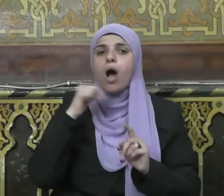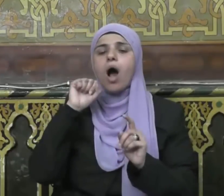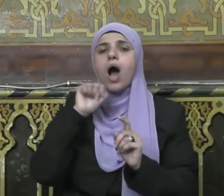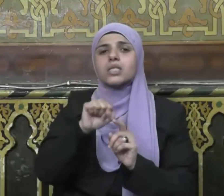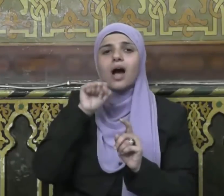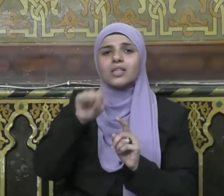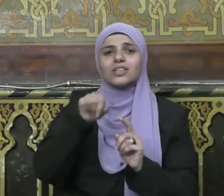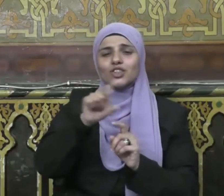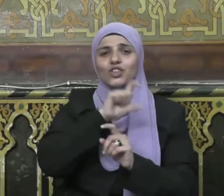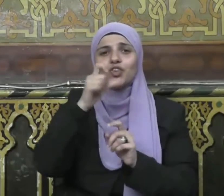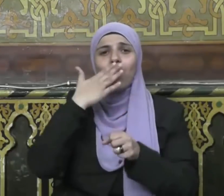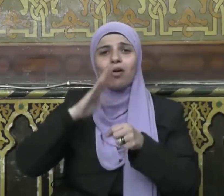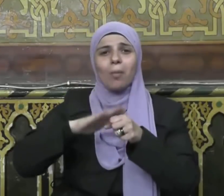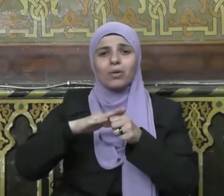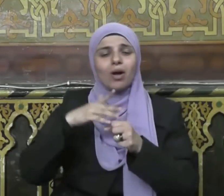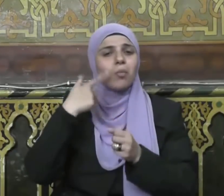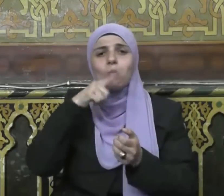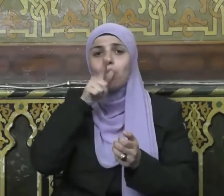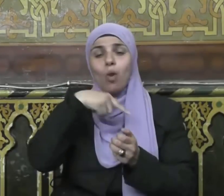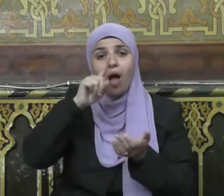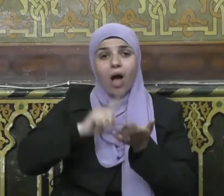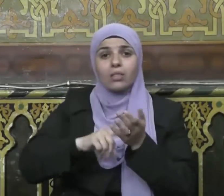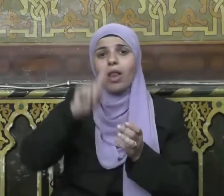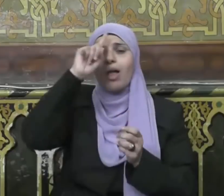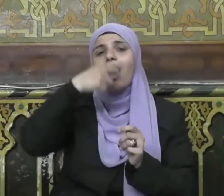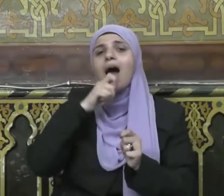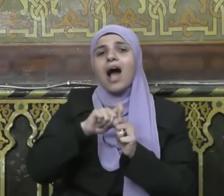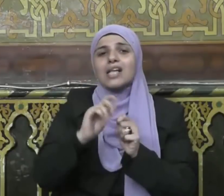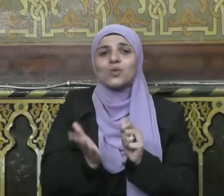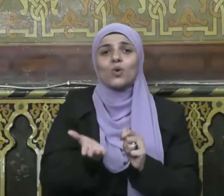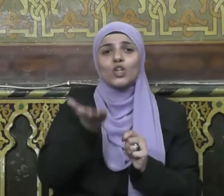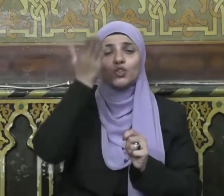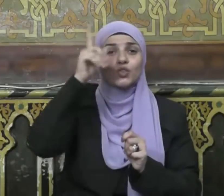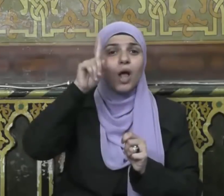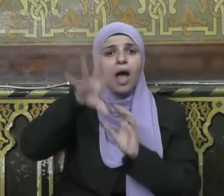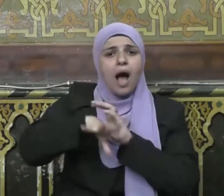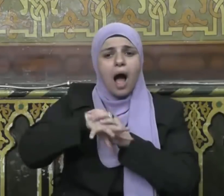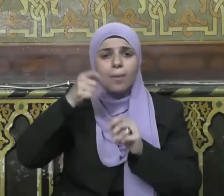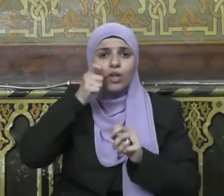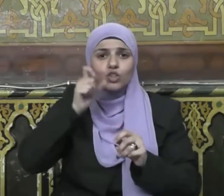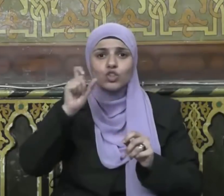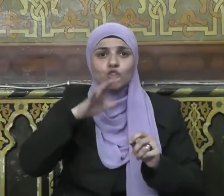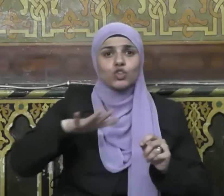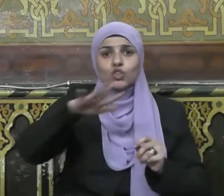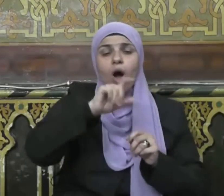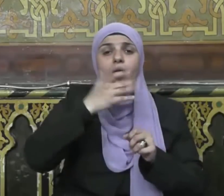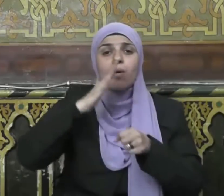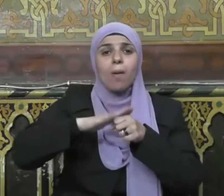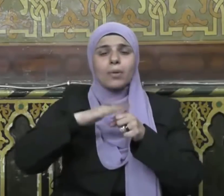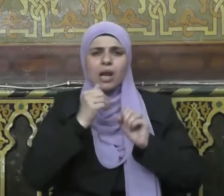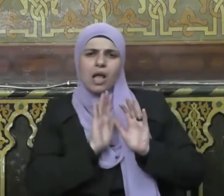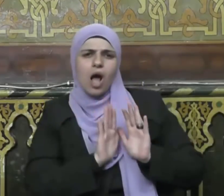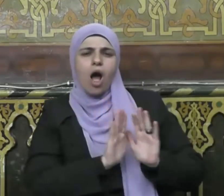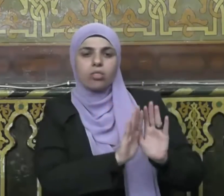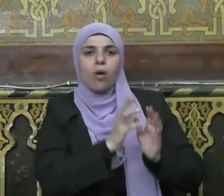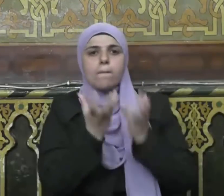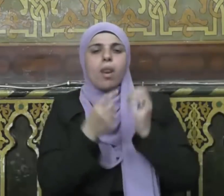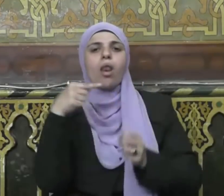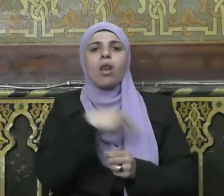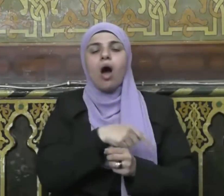أبواب الجنان فلم يغلق منها باب ونادى مناد يا باغي الخير أقبل ويا باغي